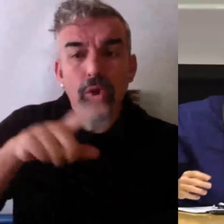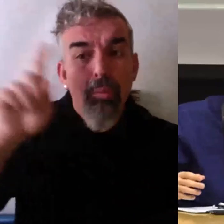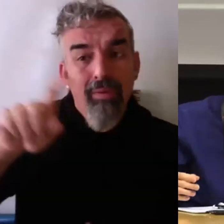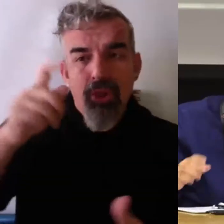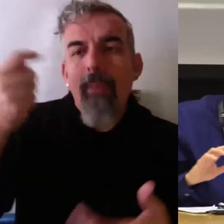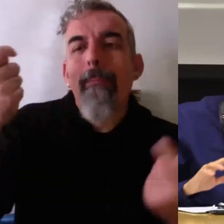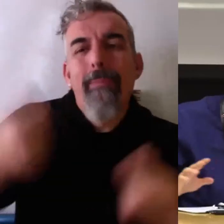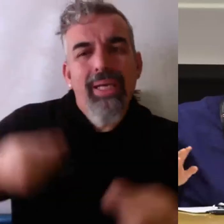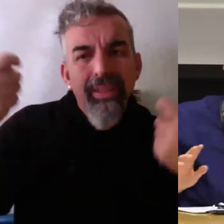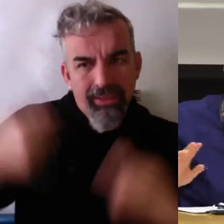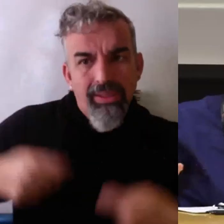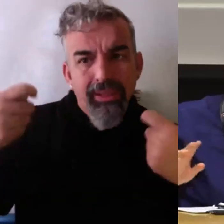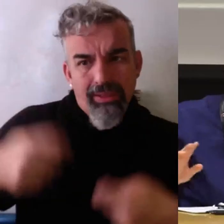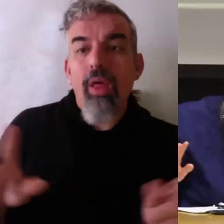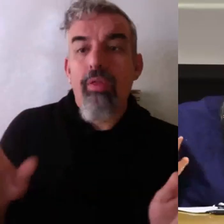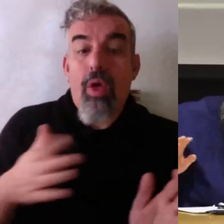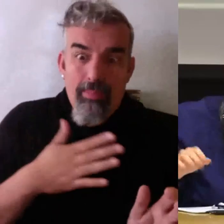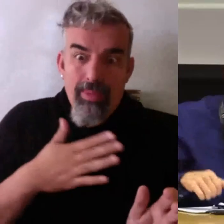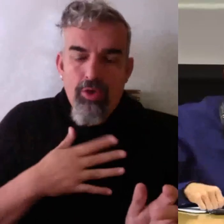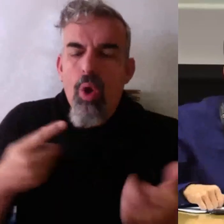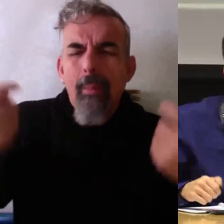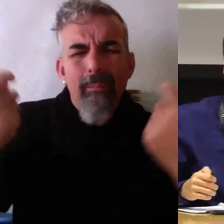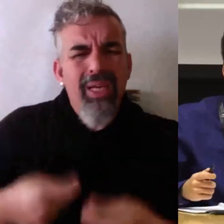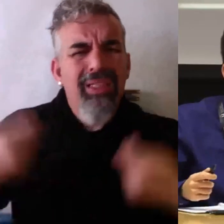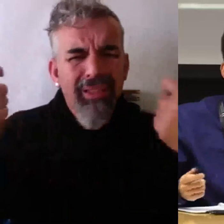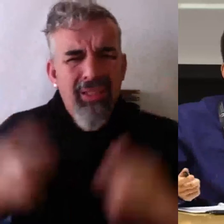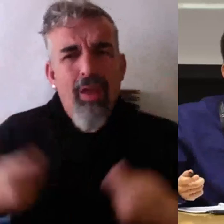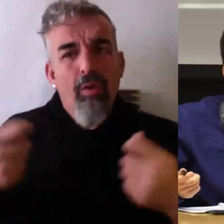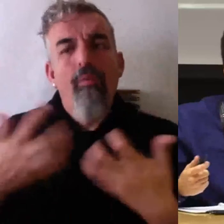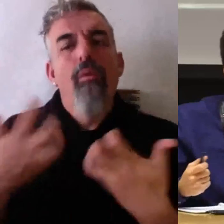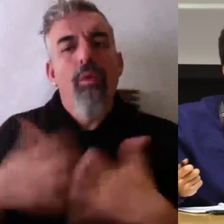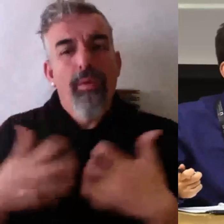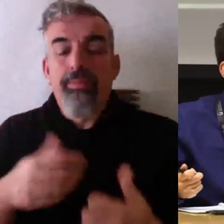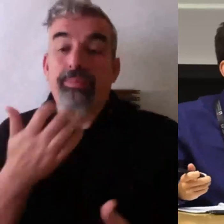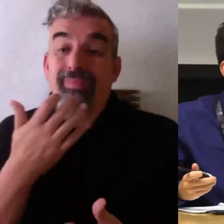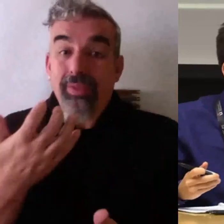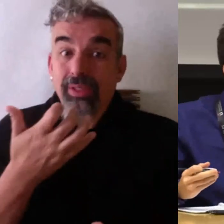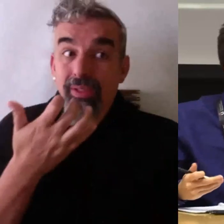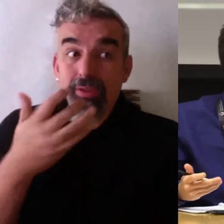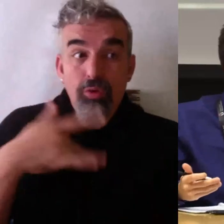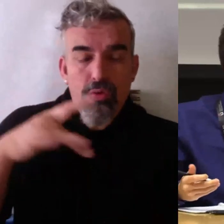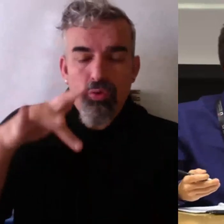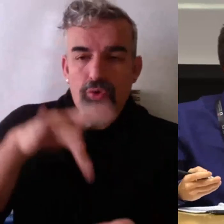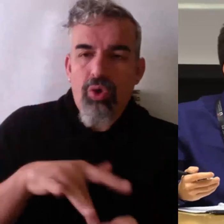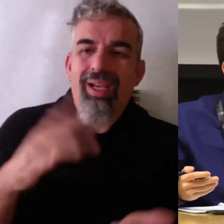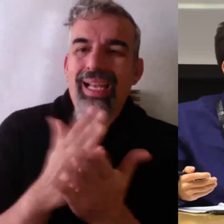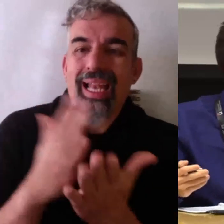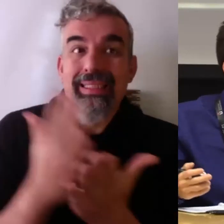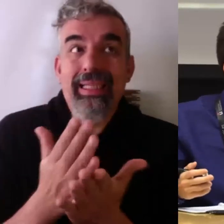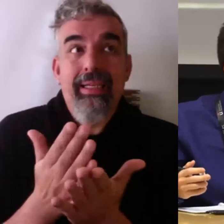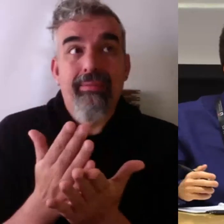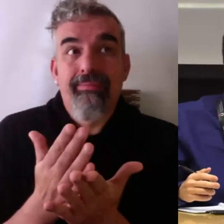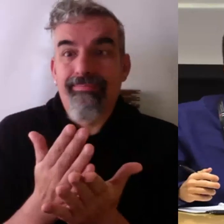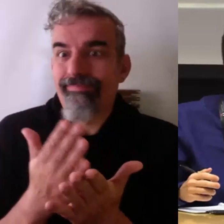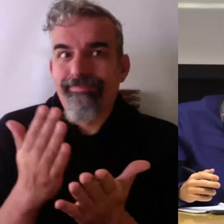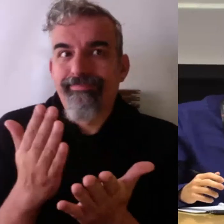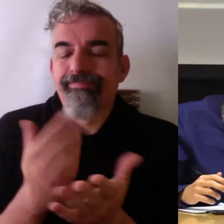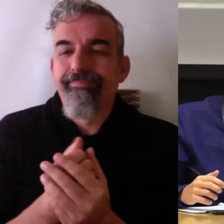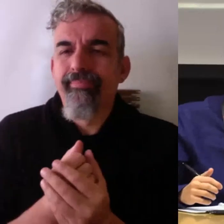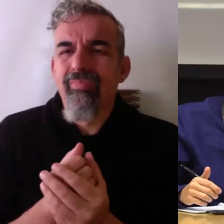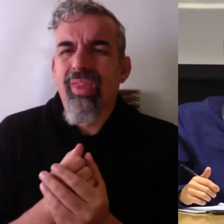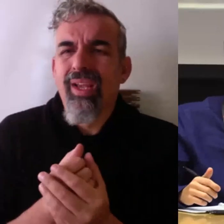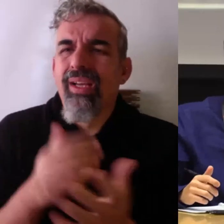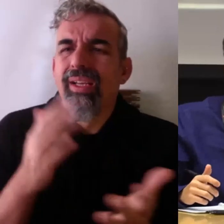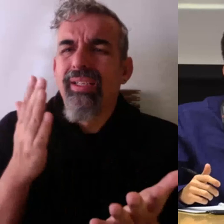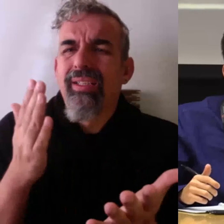pesado funciona. A mí me funciona muy bien. Pues, por ejemplo, si yo no he asistido a la clase en la que has dicho oye,